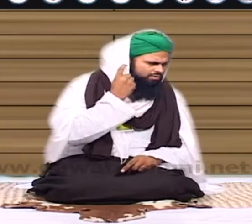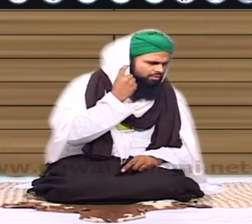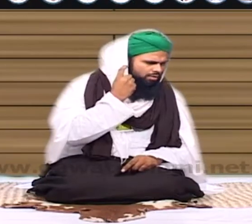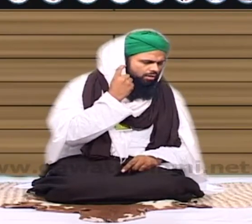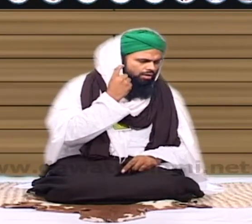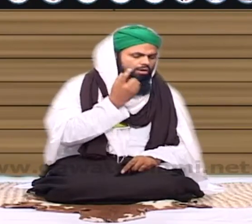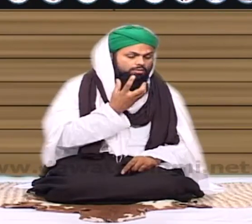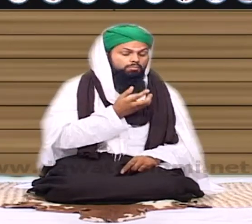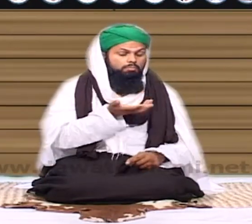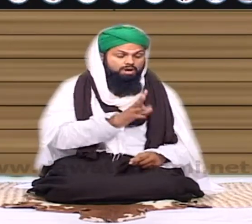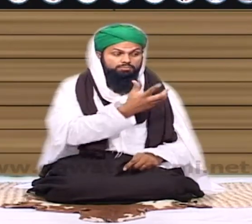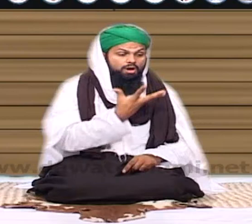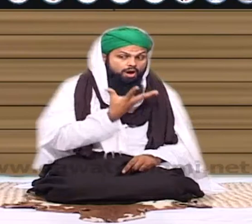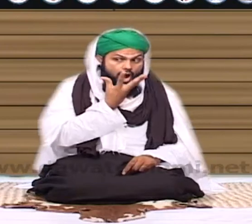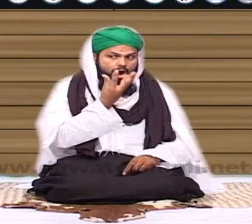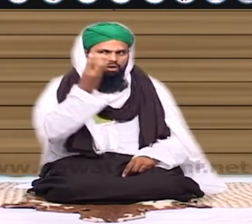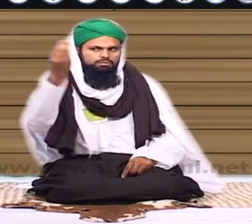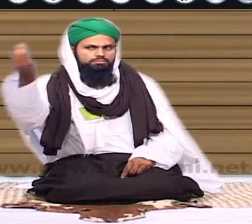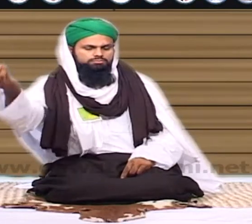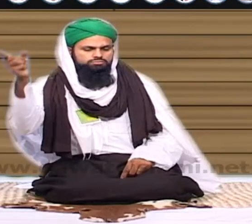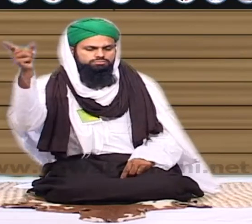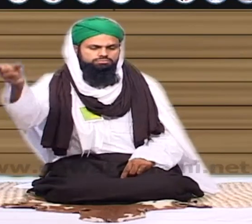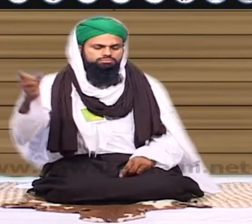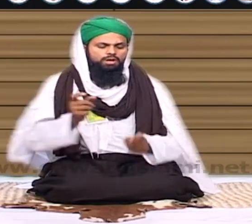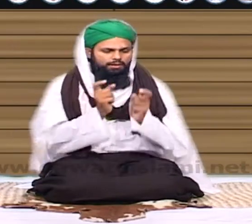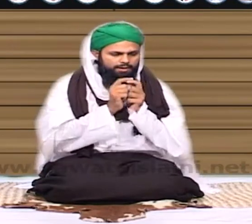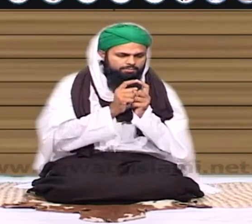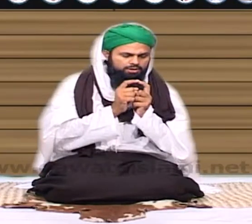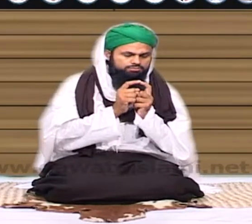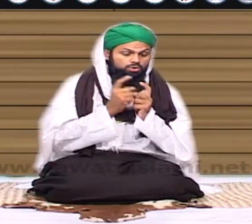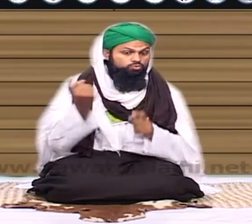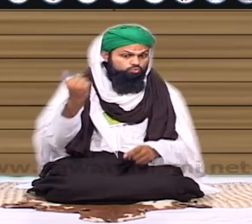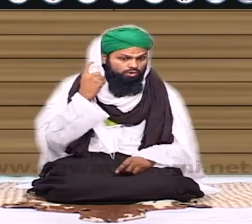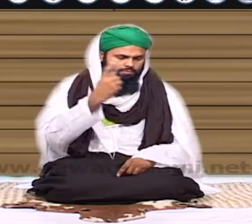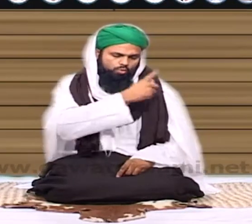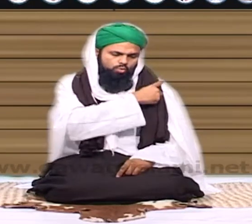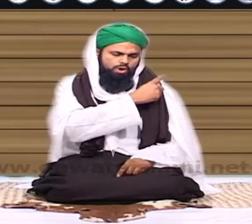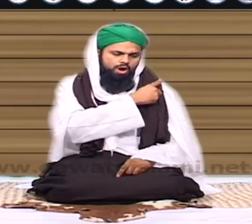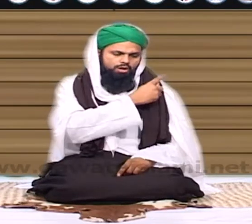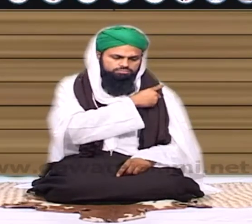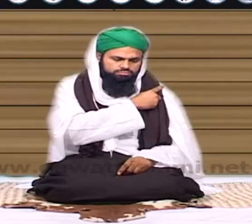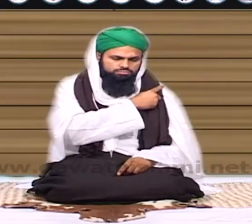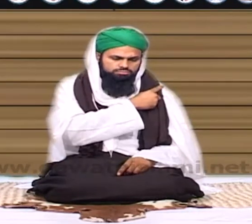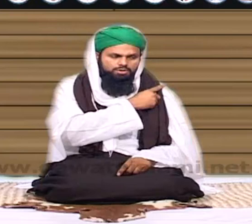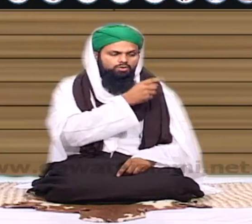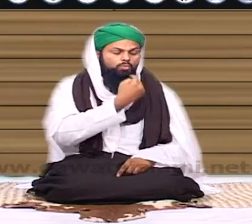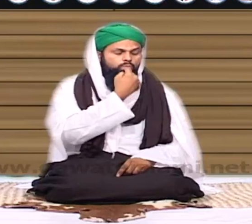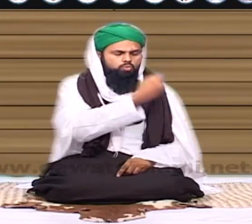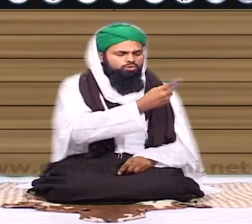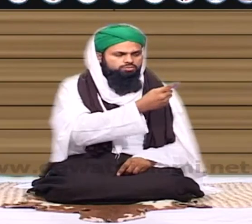غیبت جہاں کرنا گناہ ہے سننا بھی گناہ غیبت کو سننا بھی گناہ ہے